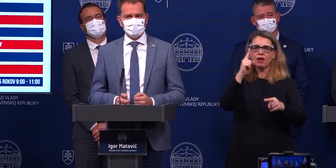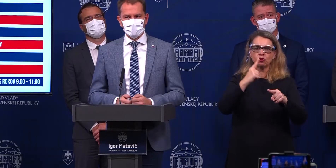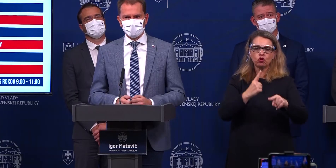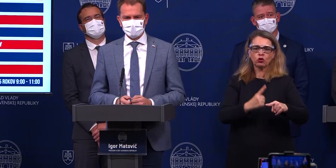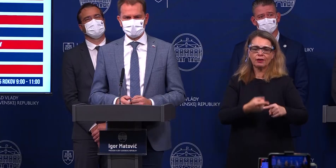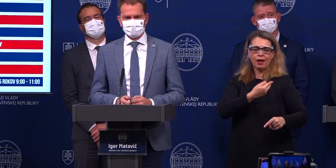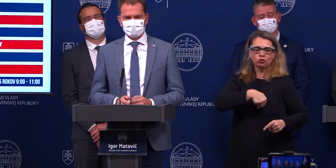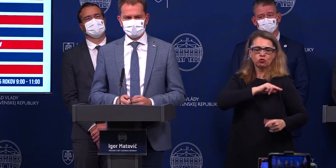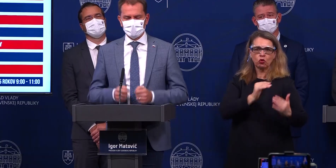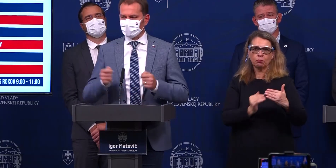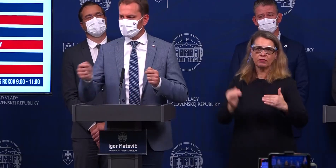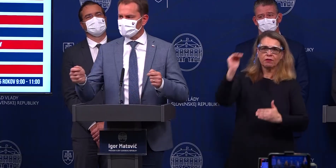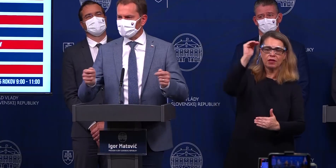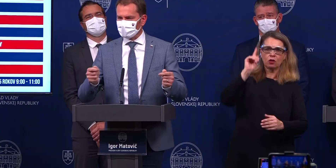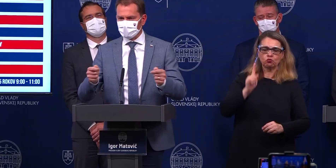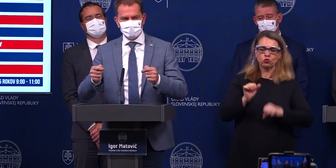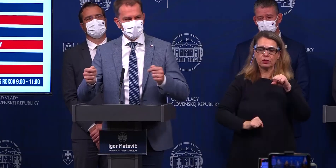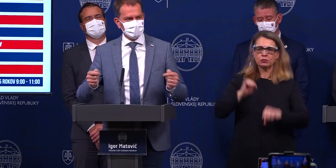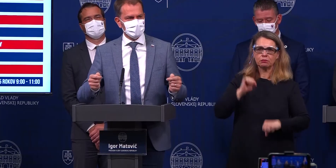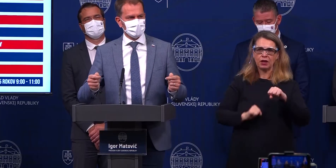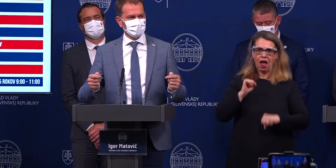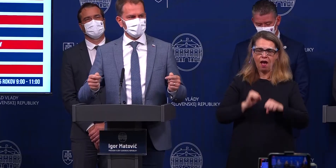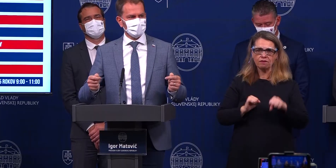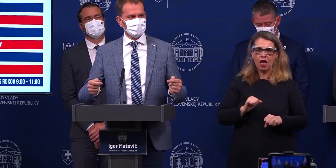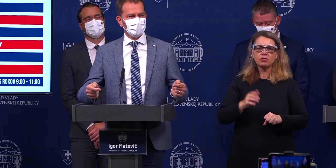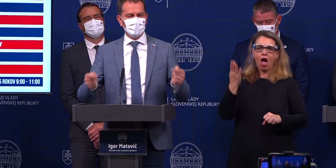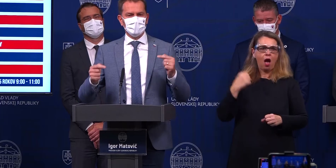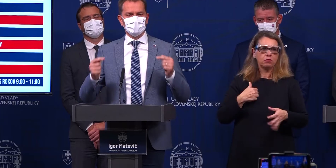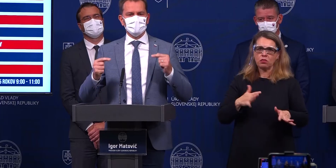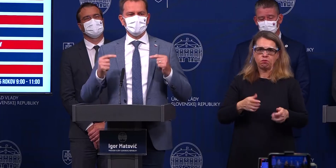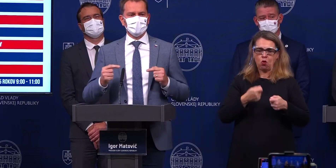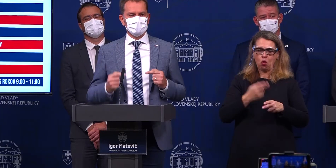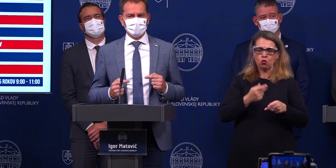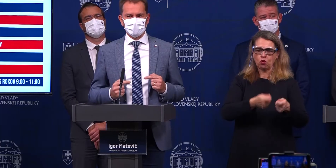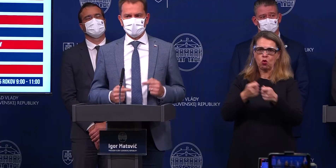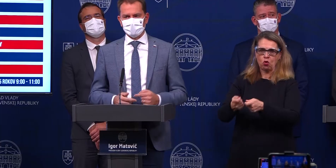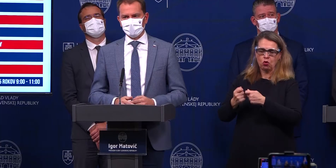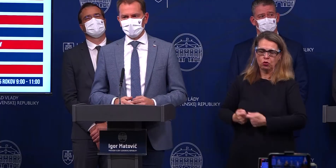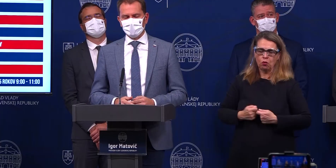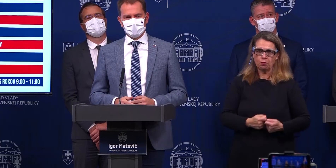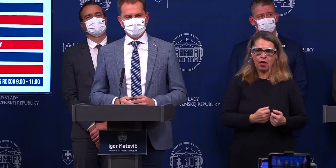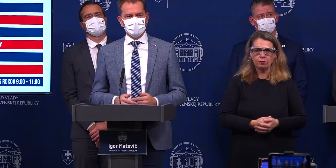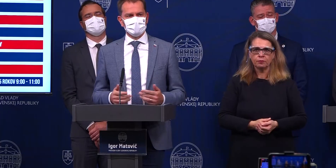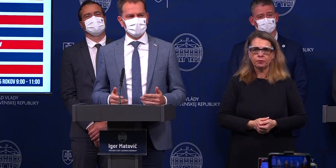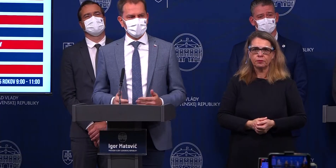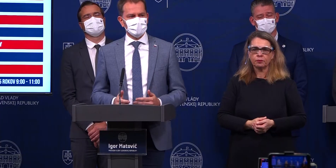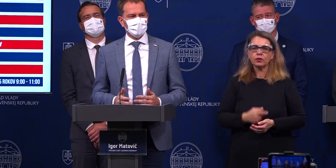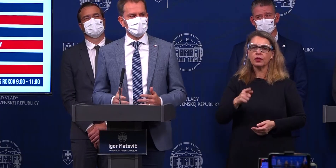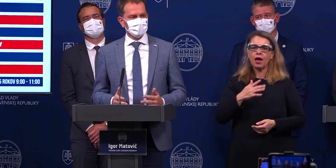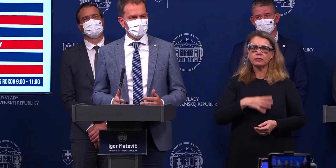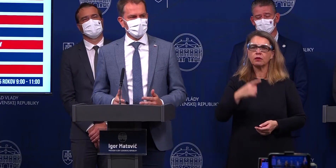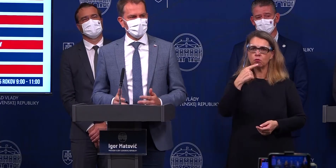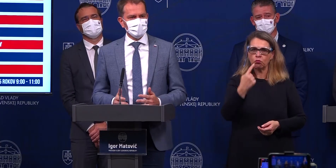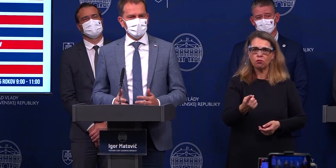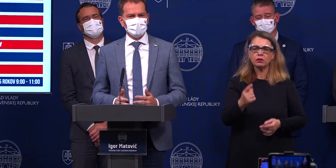urobiť ten istý výsledok. Keďže mám 200 krát väčšiu šancu, že stretnem pozitívneho, 200 krát zodpovednejšie. Iba som chcel povedať, že